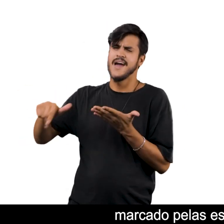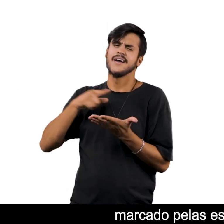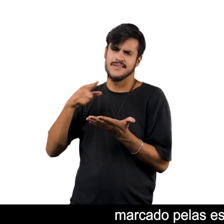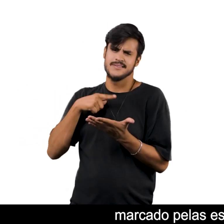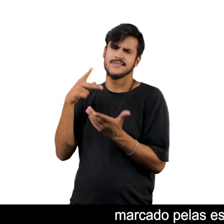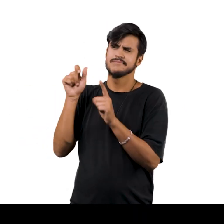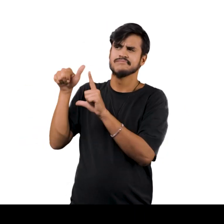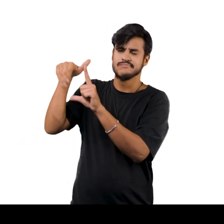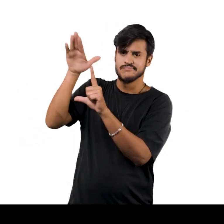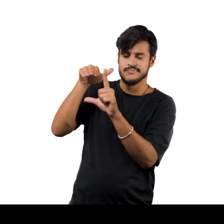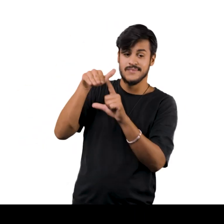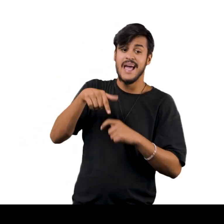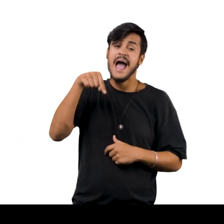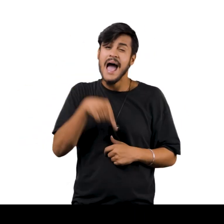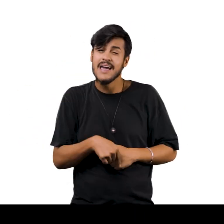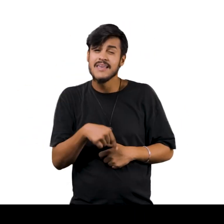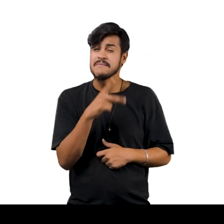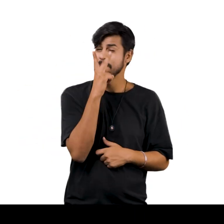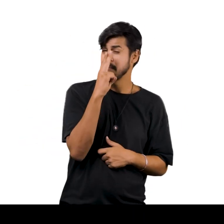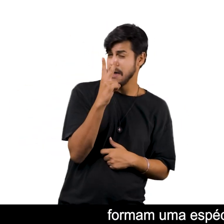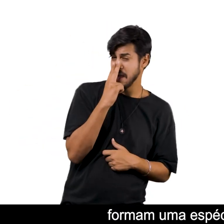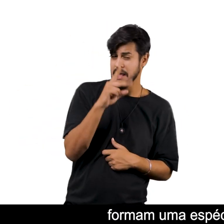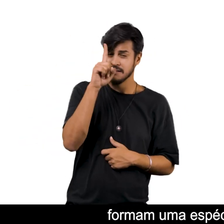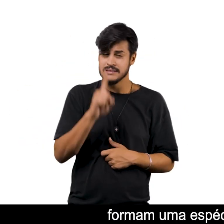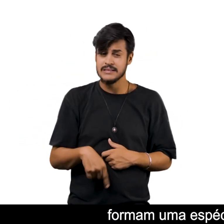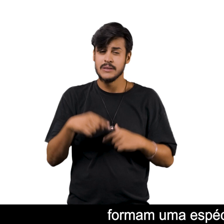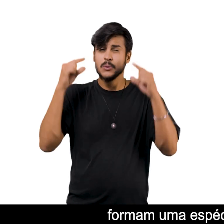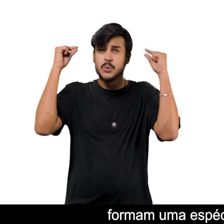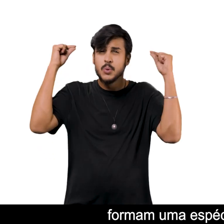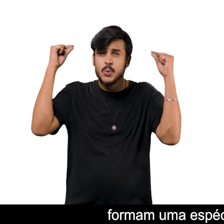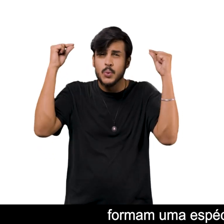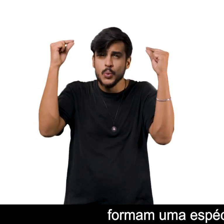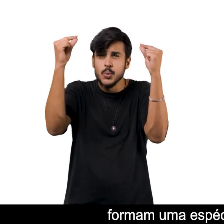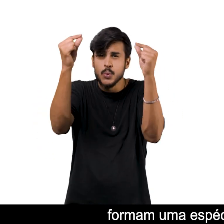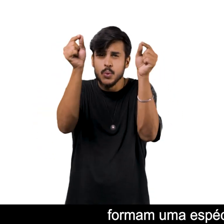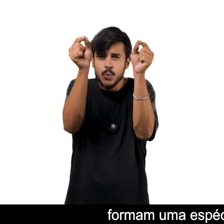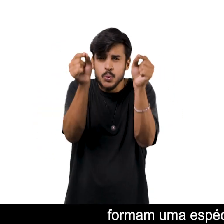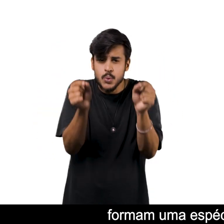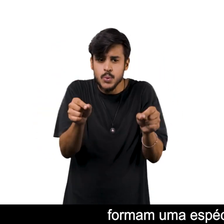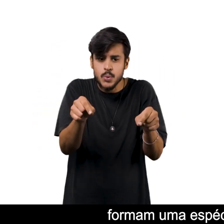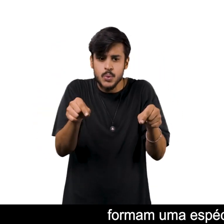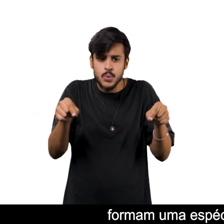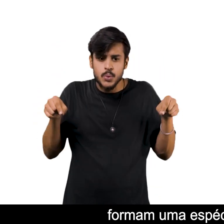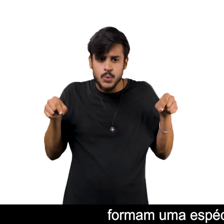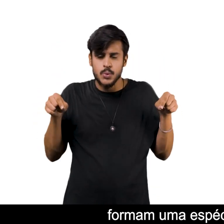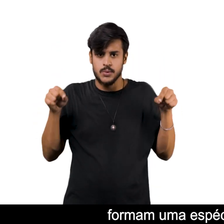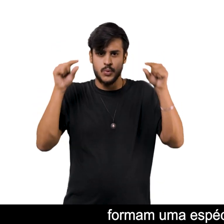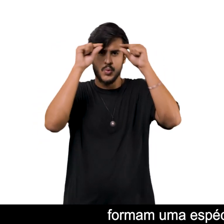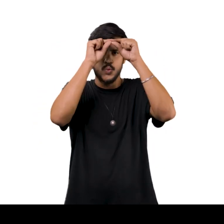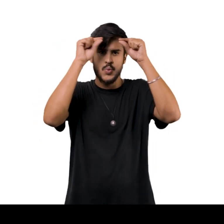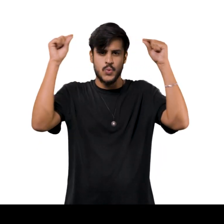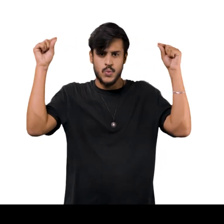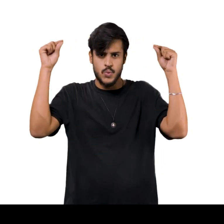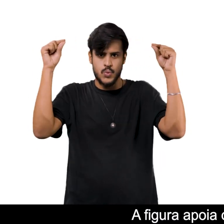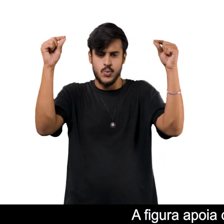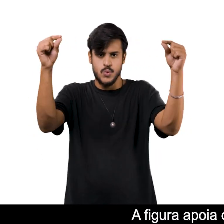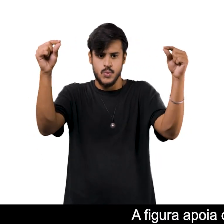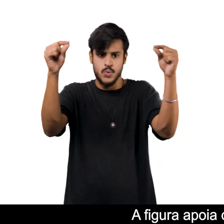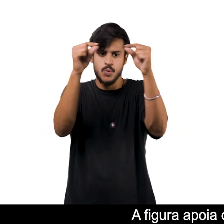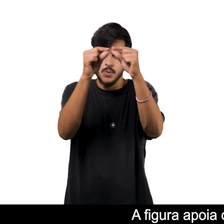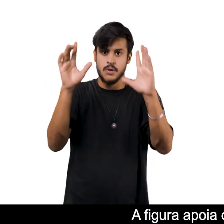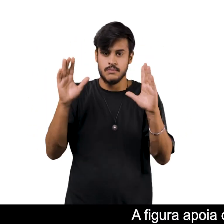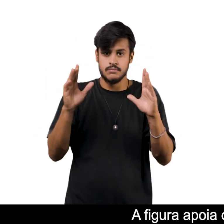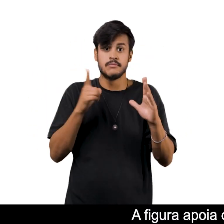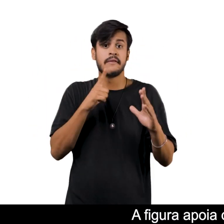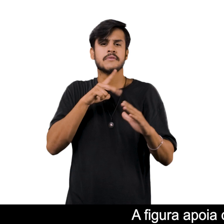Nas obras de Bacon Que no caso desta Formam uma espécie De cubo vazado De finas linhas brancas A